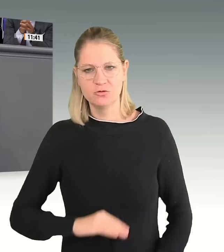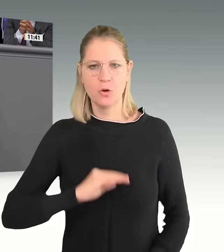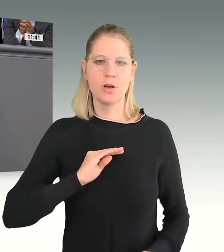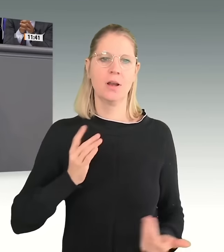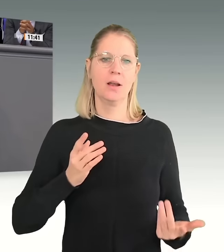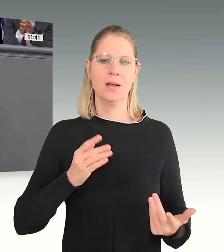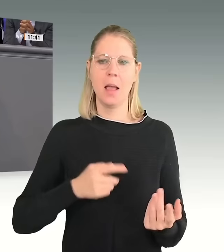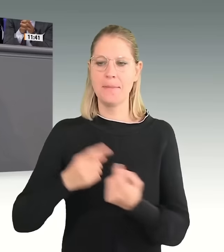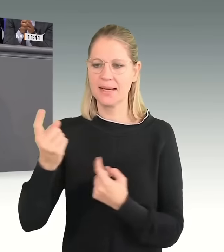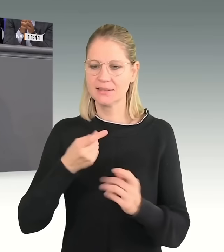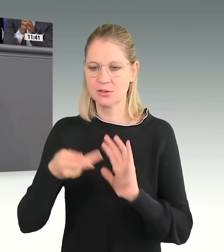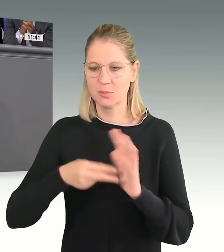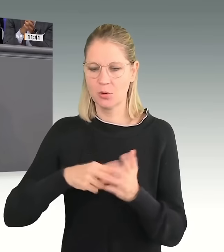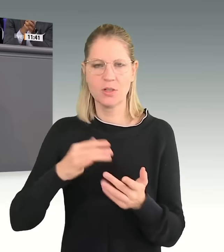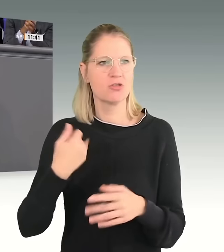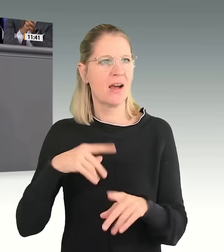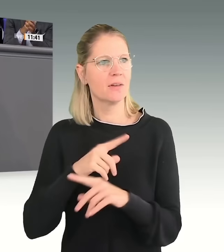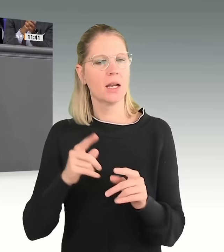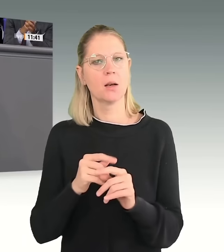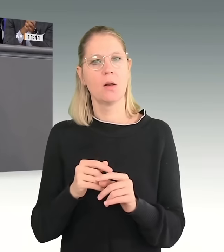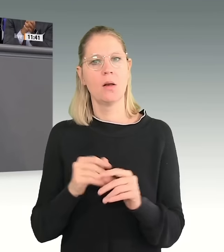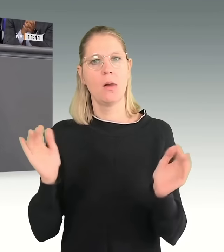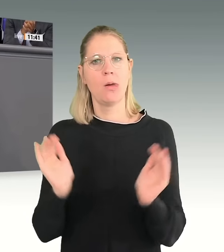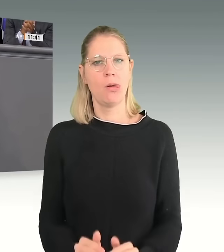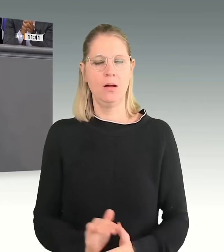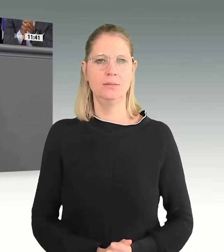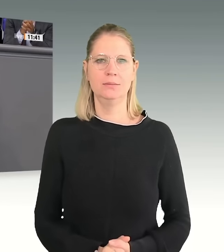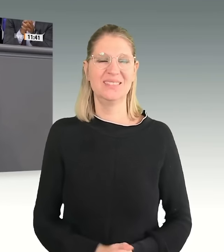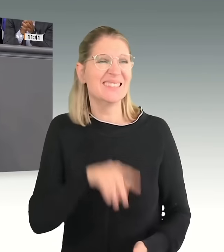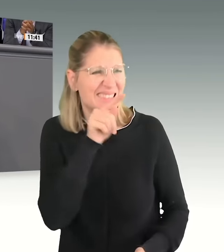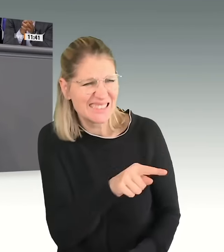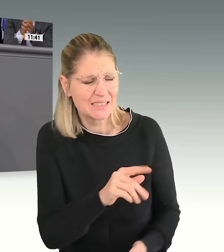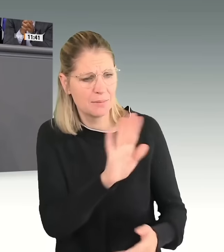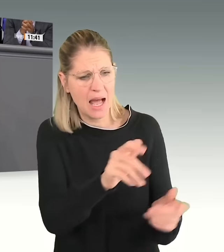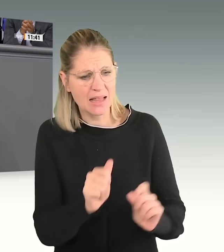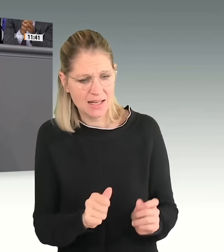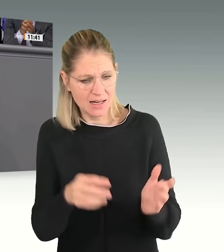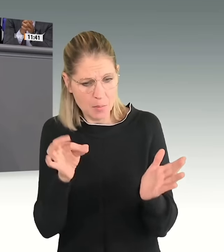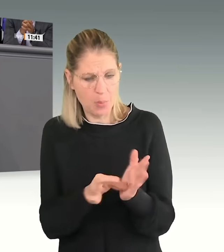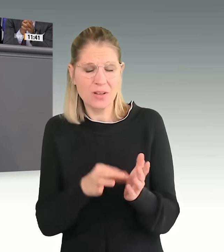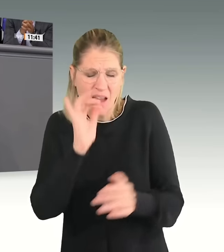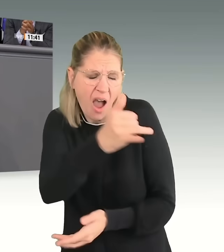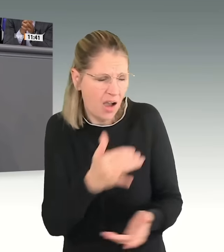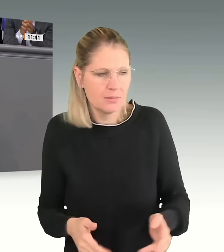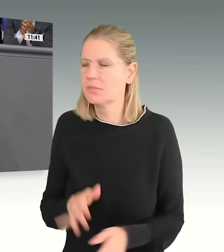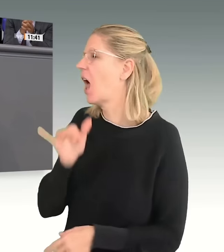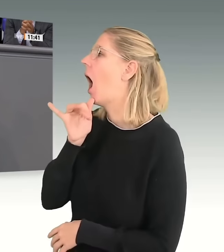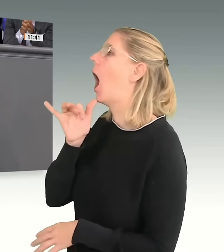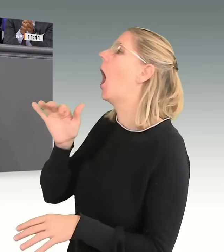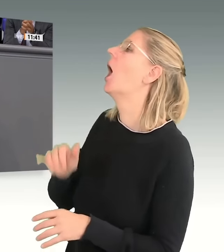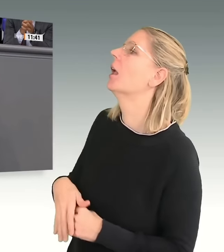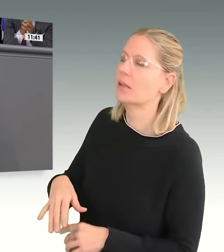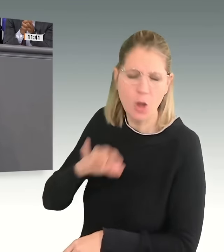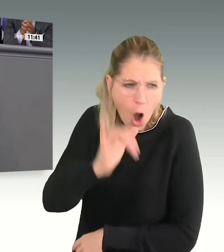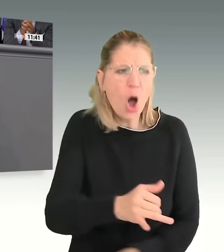relativiert werden darf. Aber genau das bezwecken Sie in Ihrem Antrag. In Ihrem Antrag klingt das so,